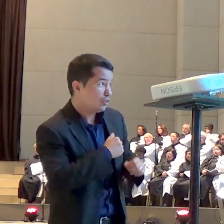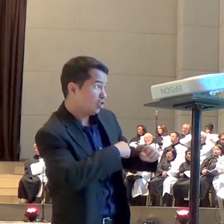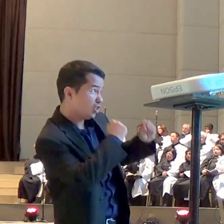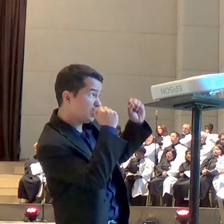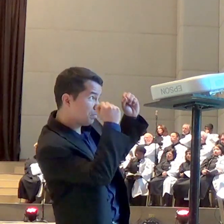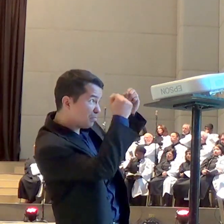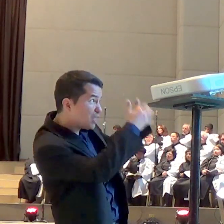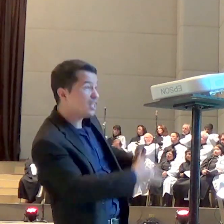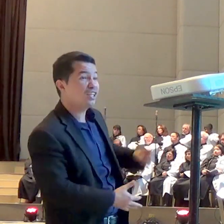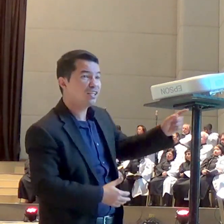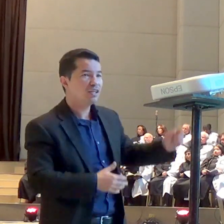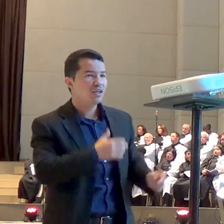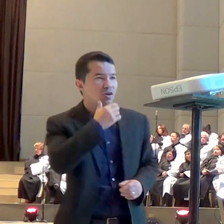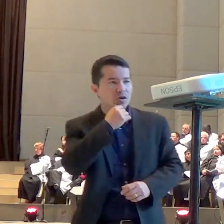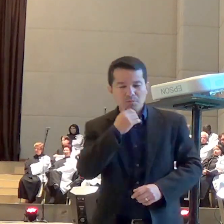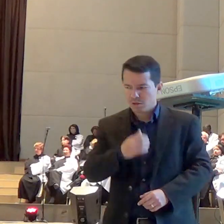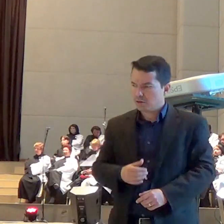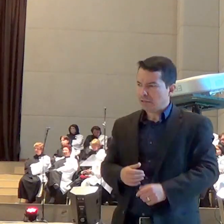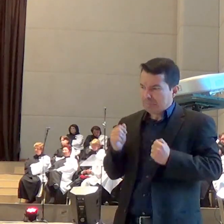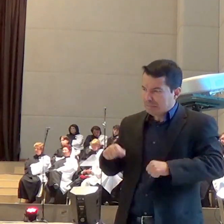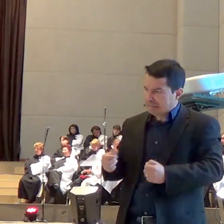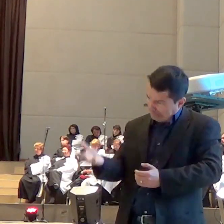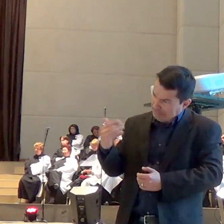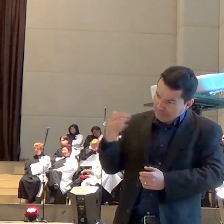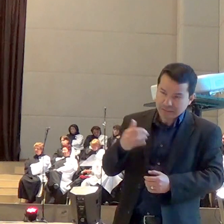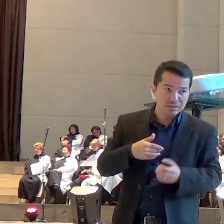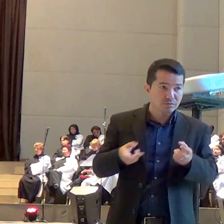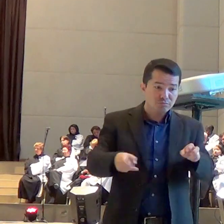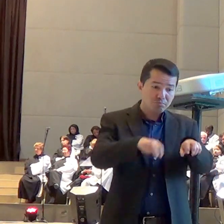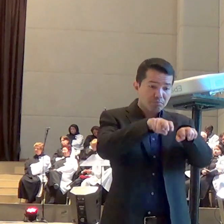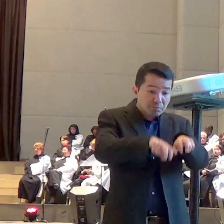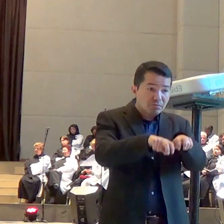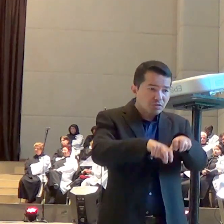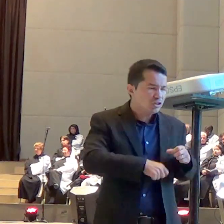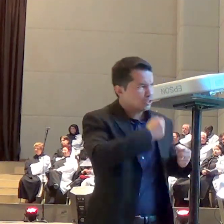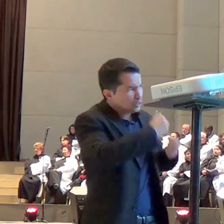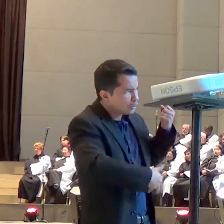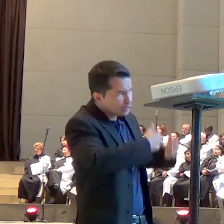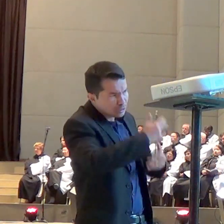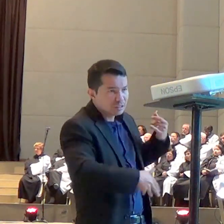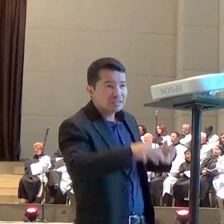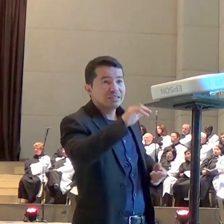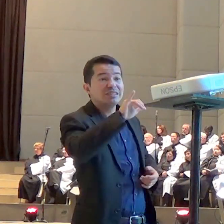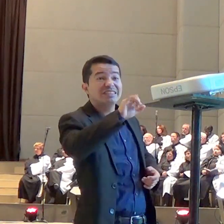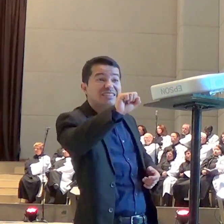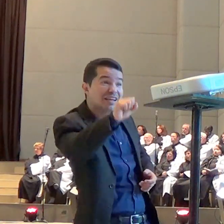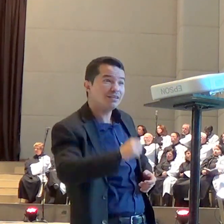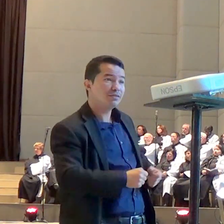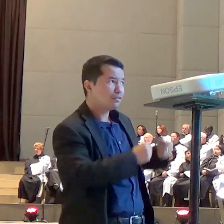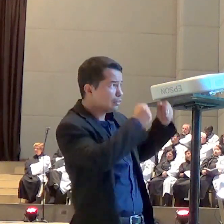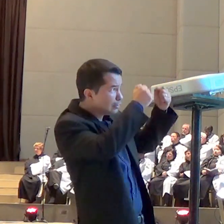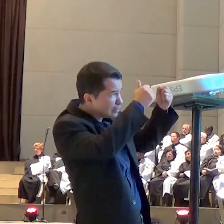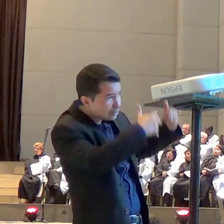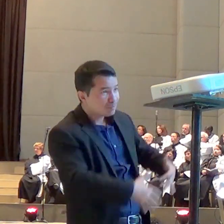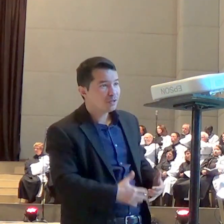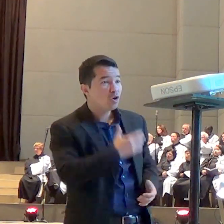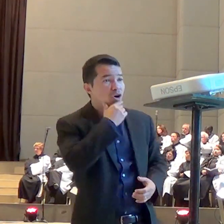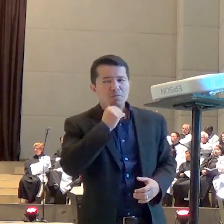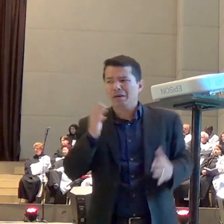eu acho tremendo isso algumas vezes a gente vê algumas vezes ou na grande maioria das